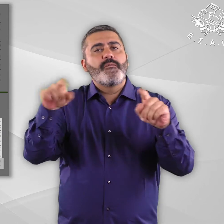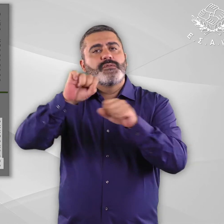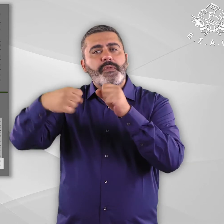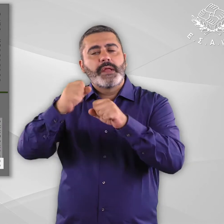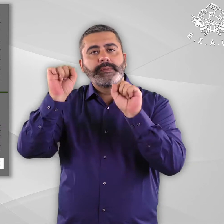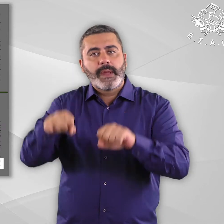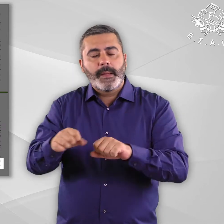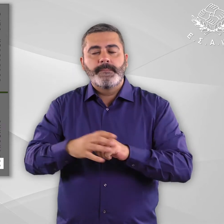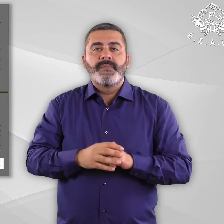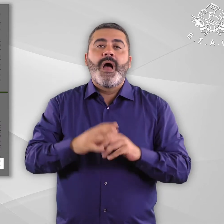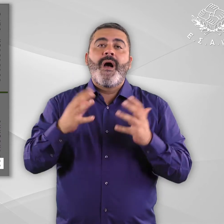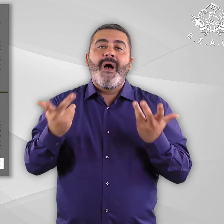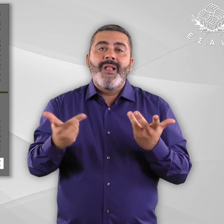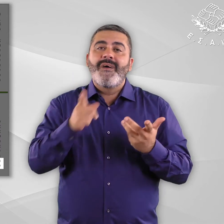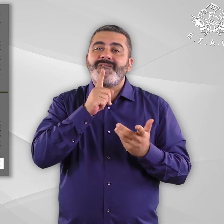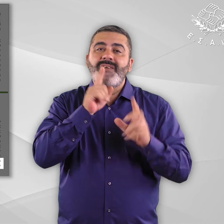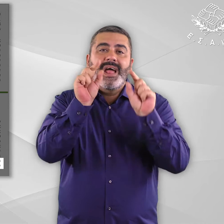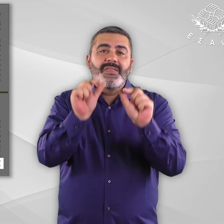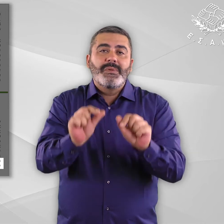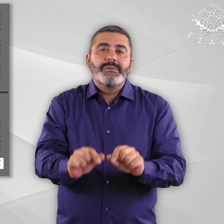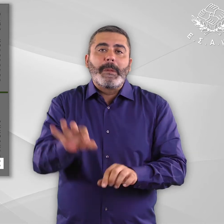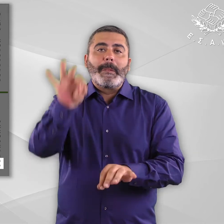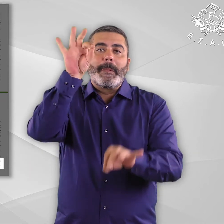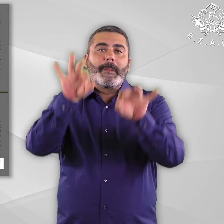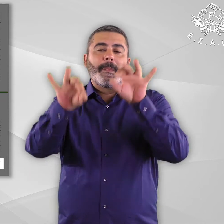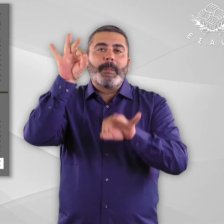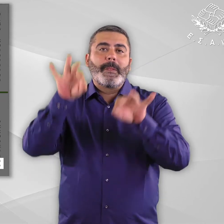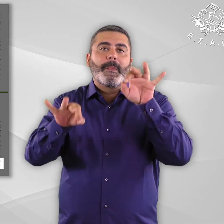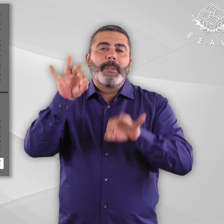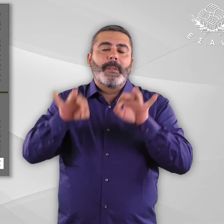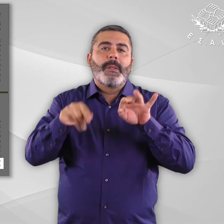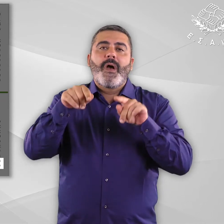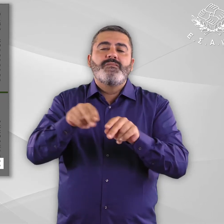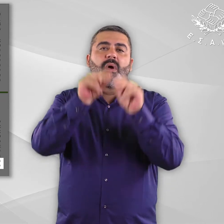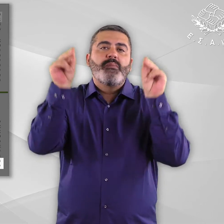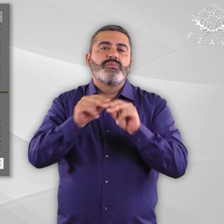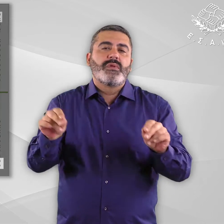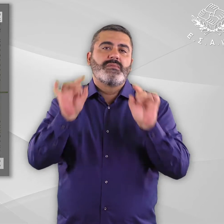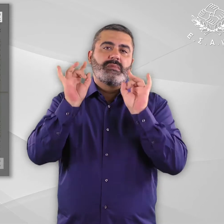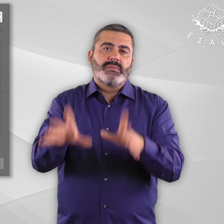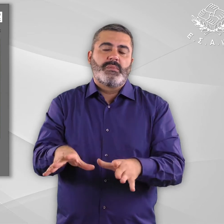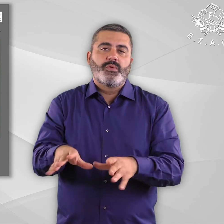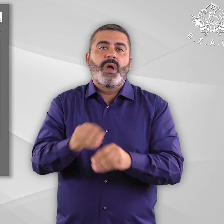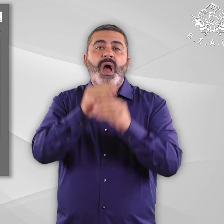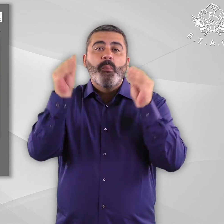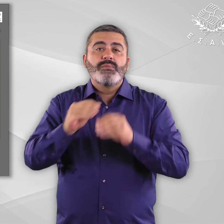Παρόλα αυτά, οι εν λόγω ρυθμίσεις είναι μεμονωμένες, κατακαιρματισμένες και δεν διασφαλίζουν ουσιαστική απόλαυση του